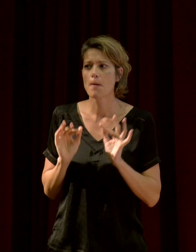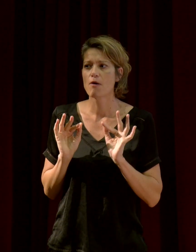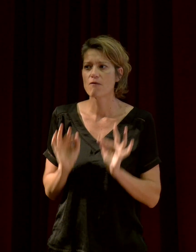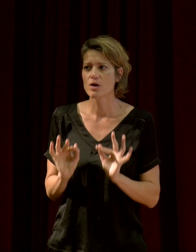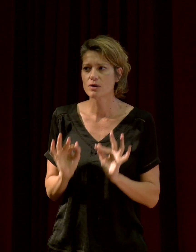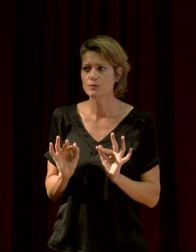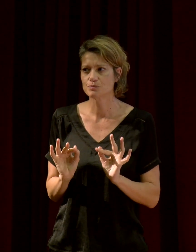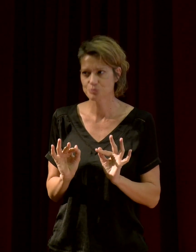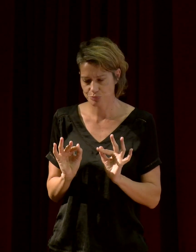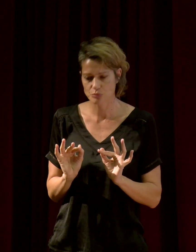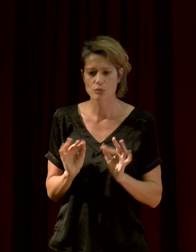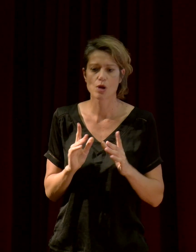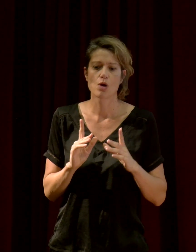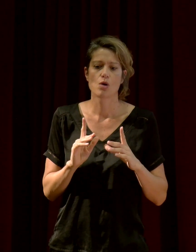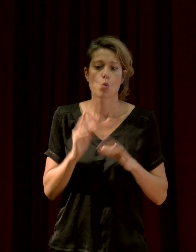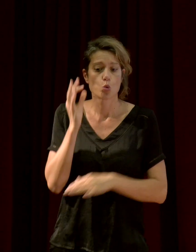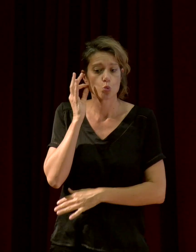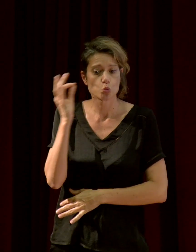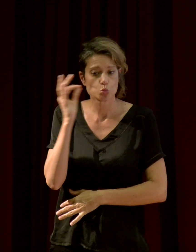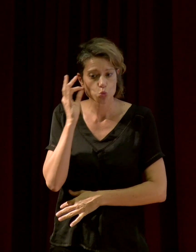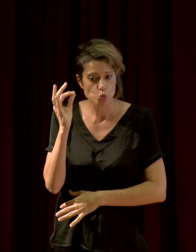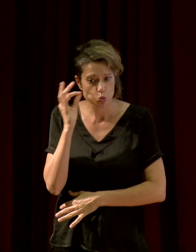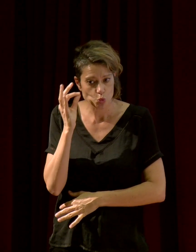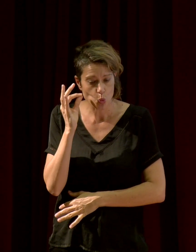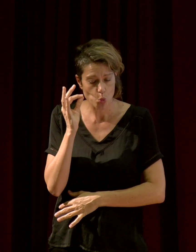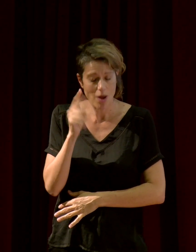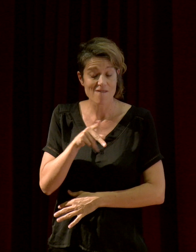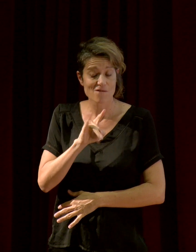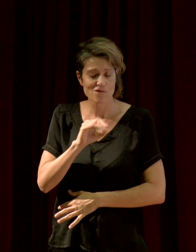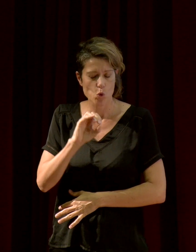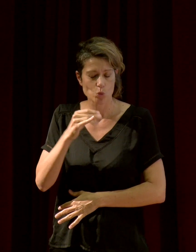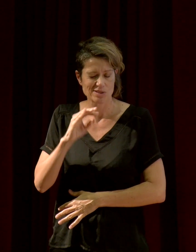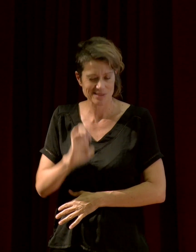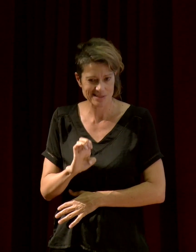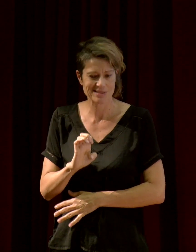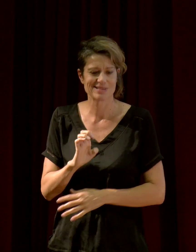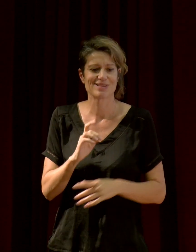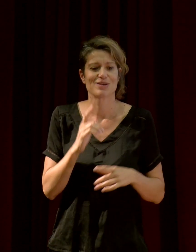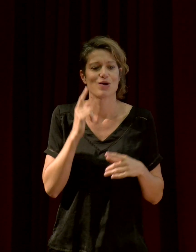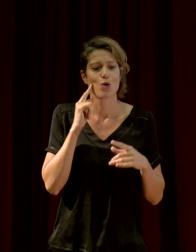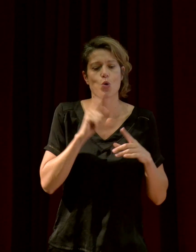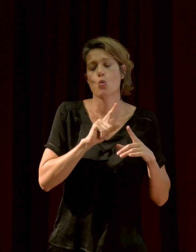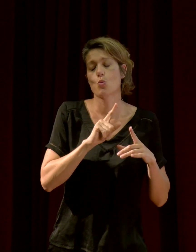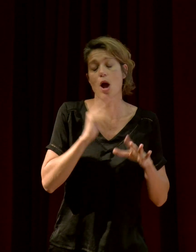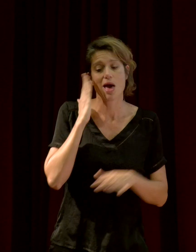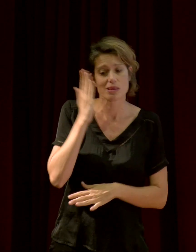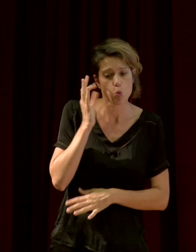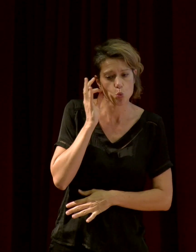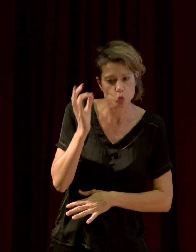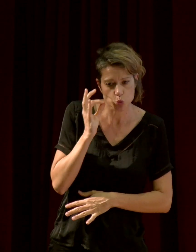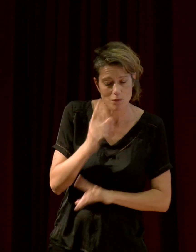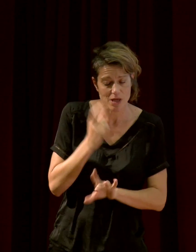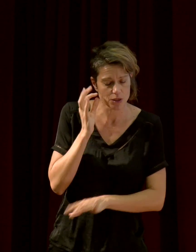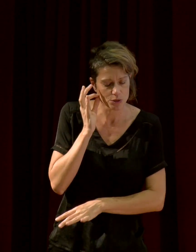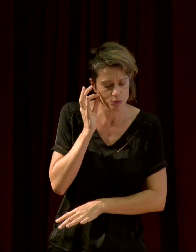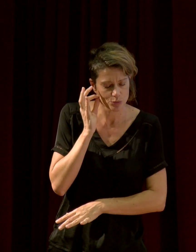la géophonie, la biophonie, vous employez le mot son, et quand vous avez basculé sur l'anthropophonie, vous